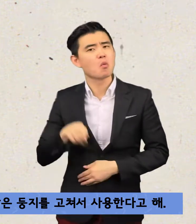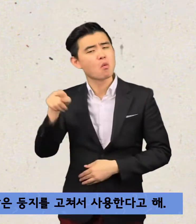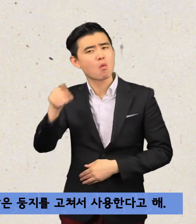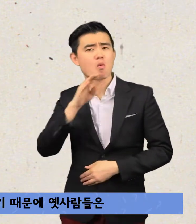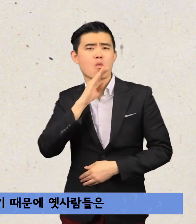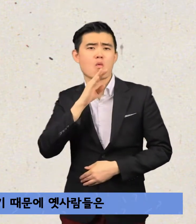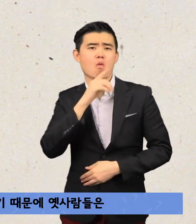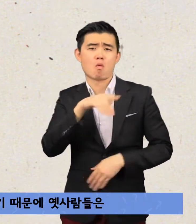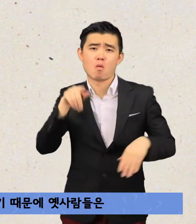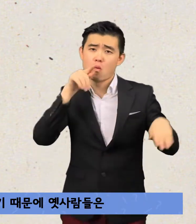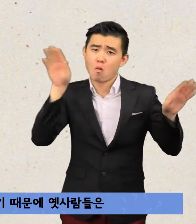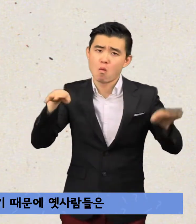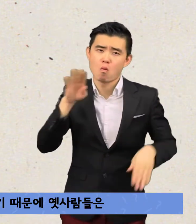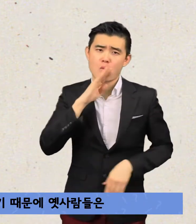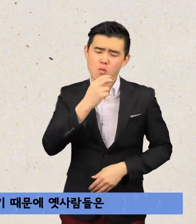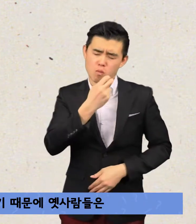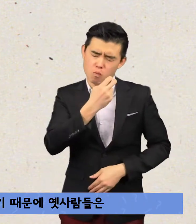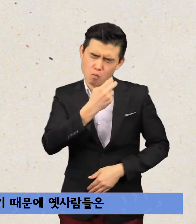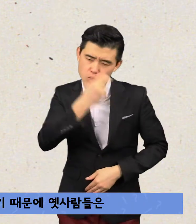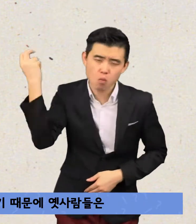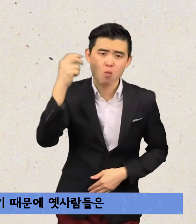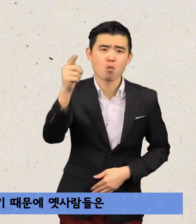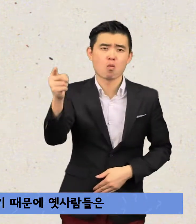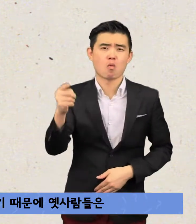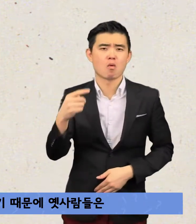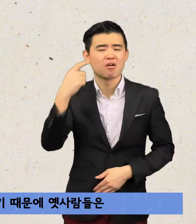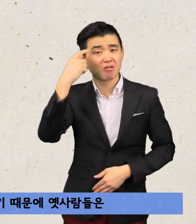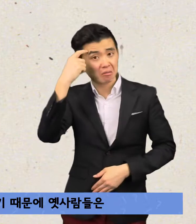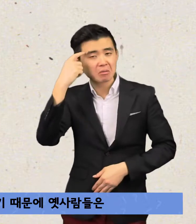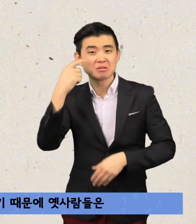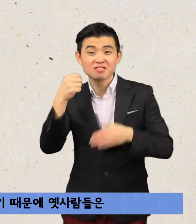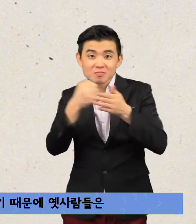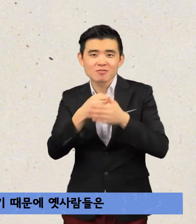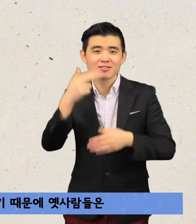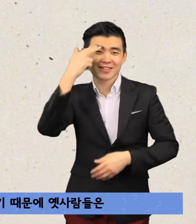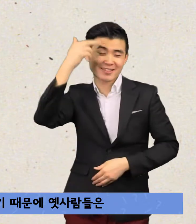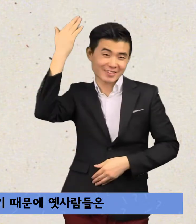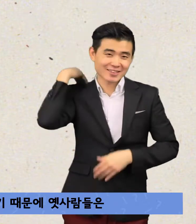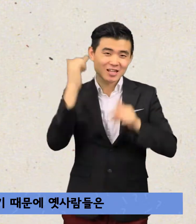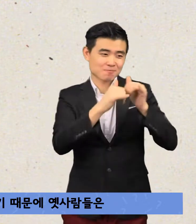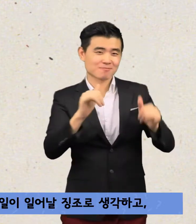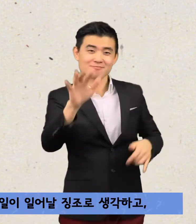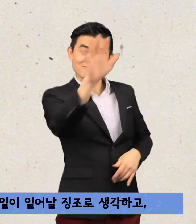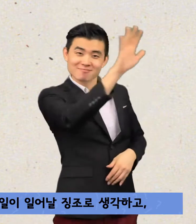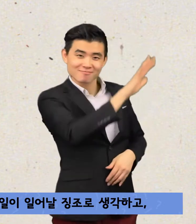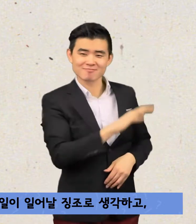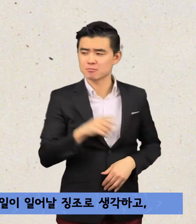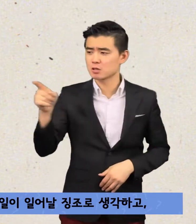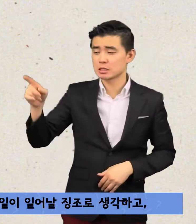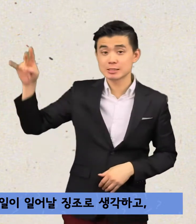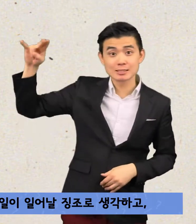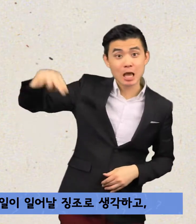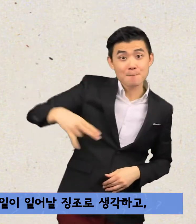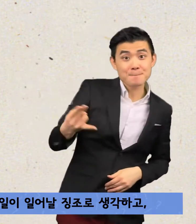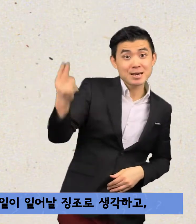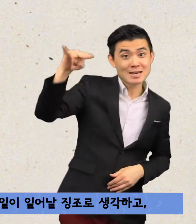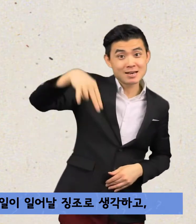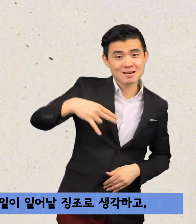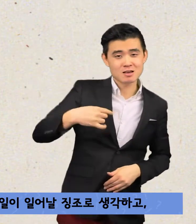그만큼 영리한 새로 여겼기 때문에 옛사람들은 제비가 집안에 둥지를 틀면